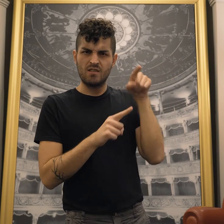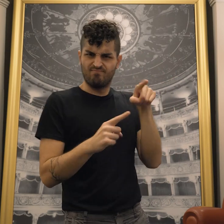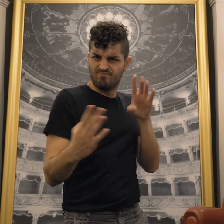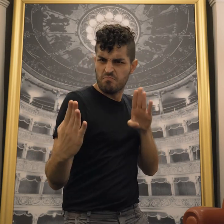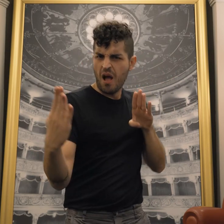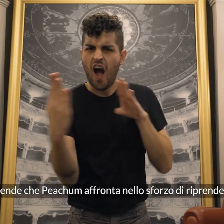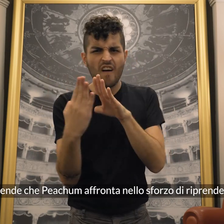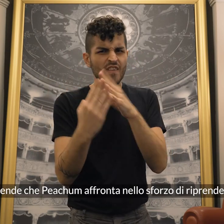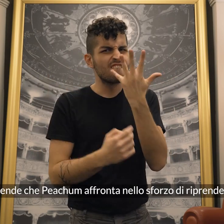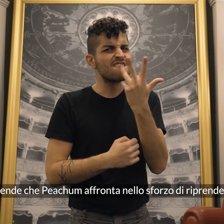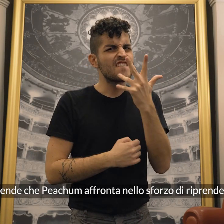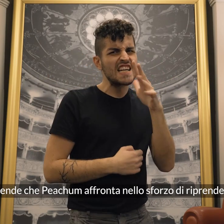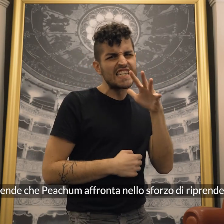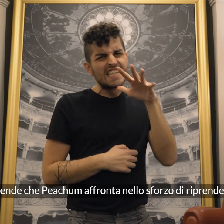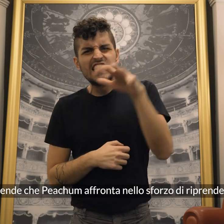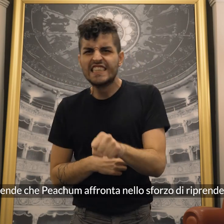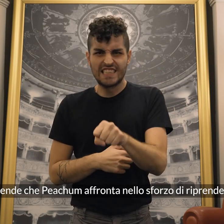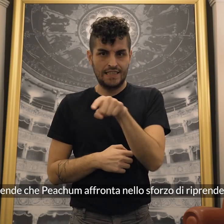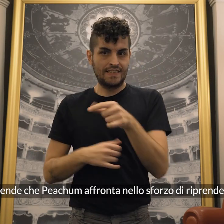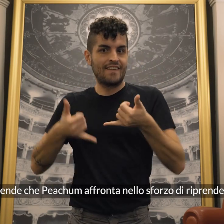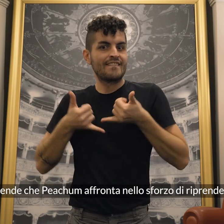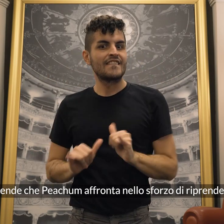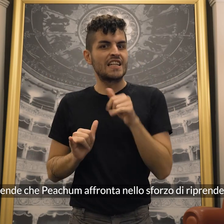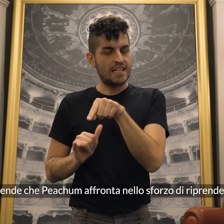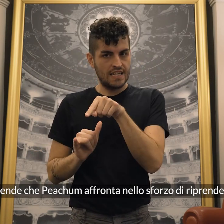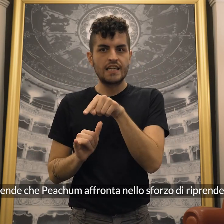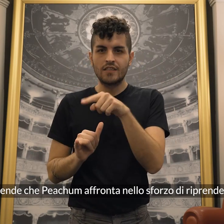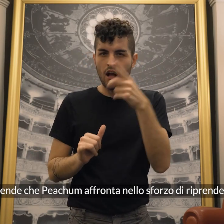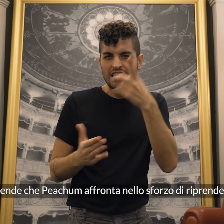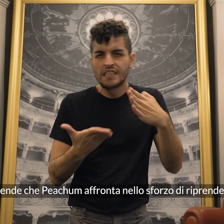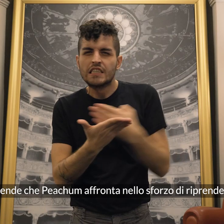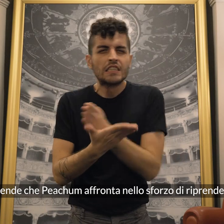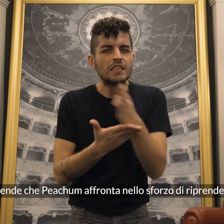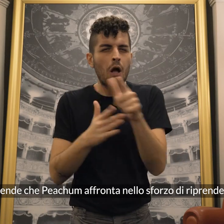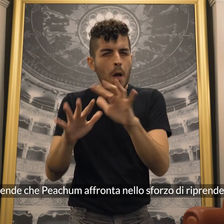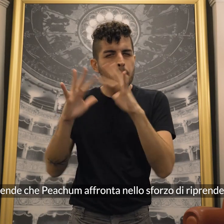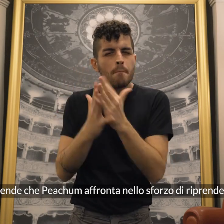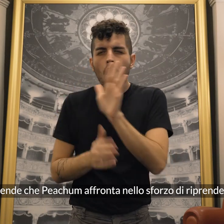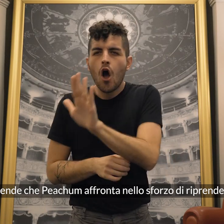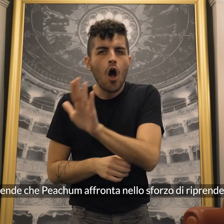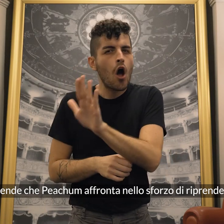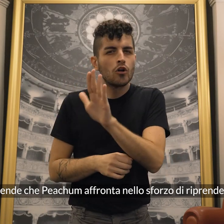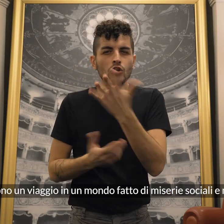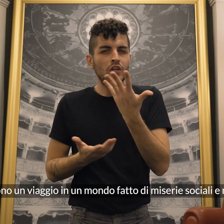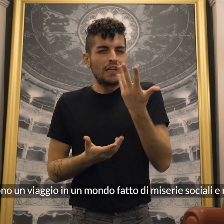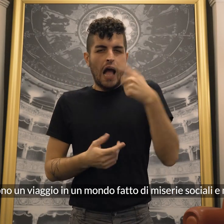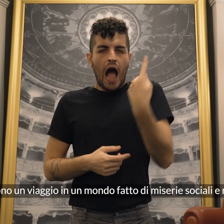Le vicende che Piccium affronta nello sforzo di riprendersi la figlia sono un